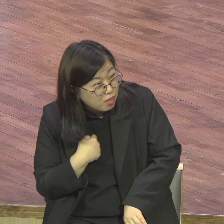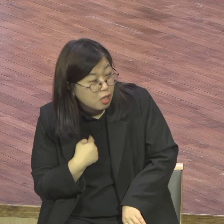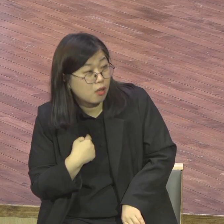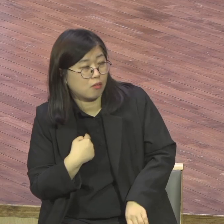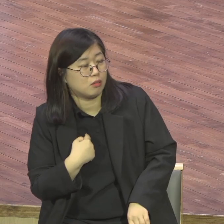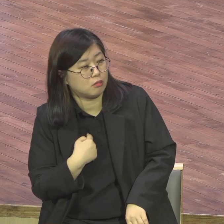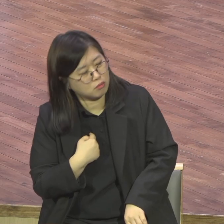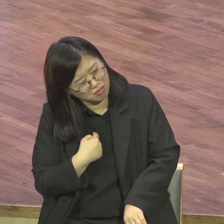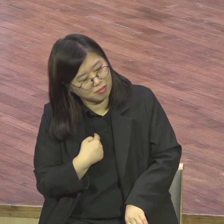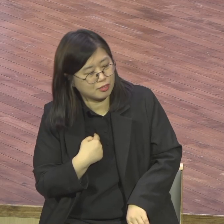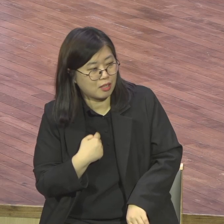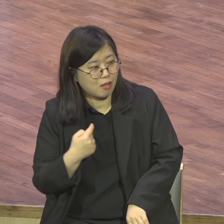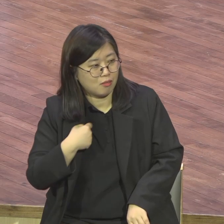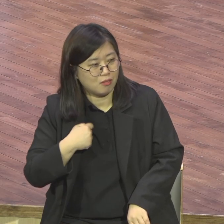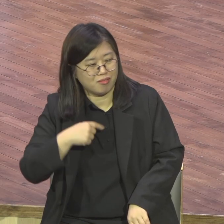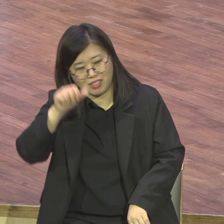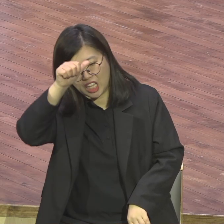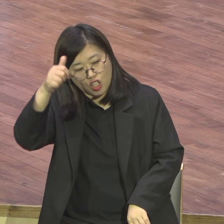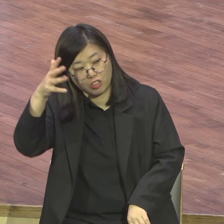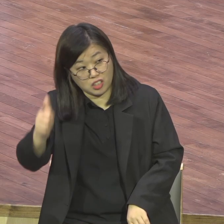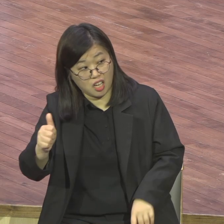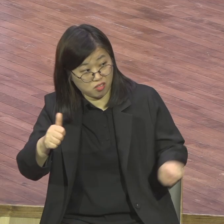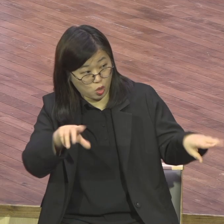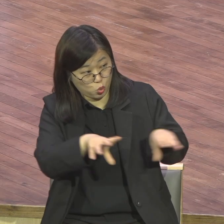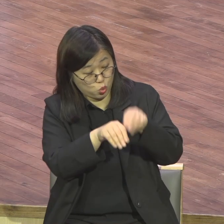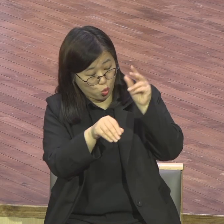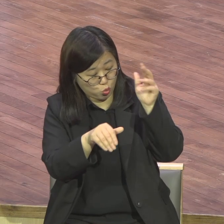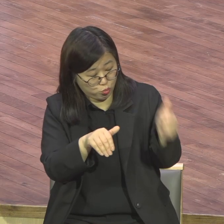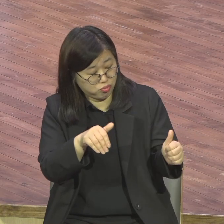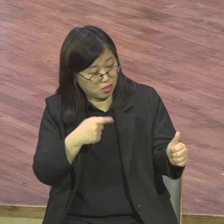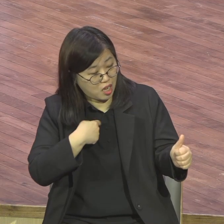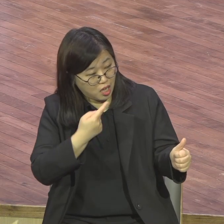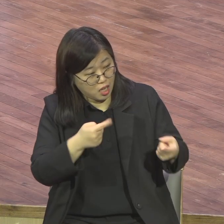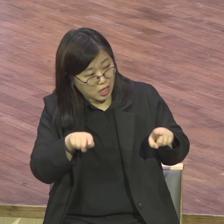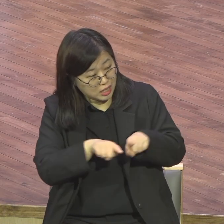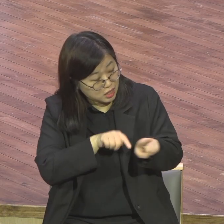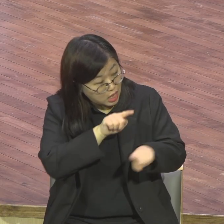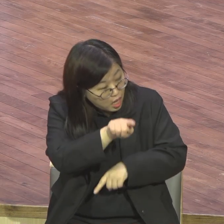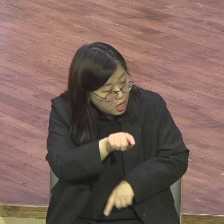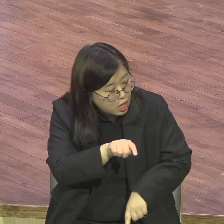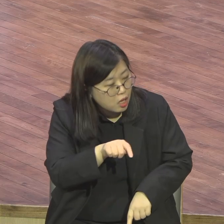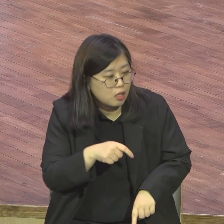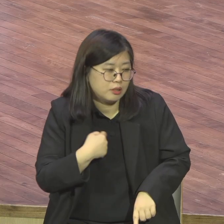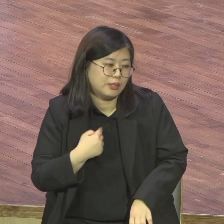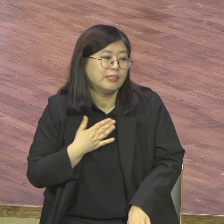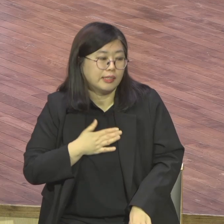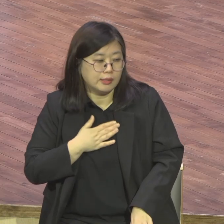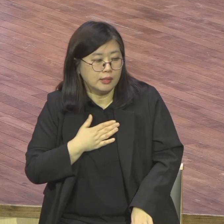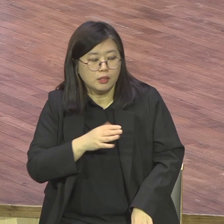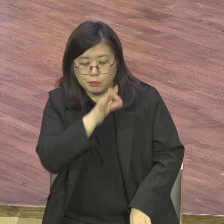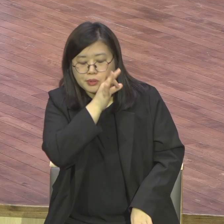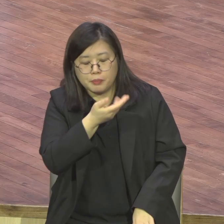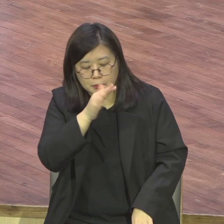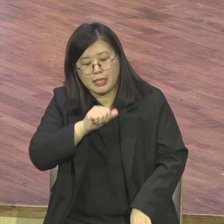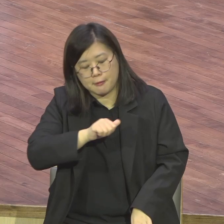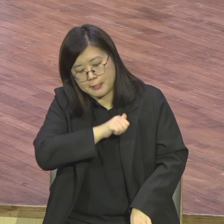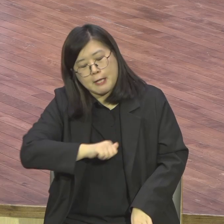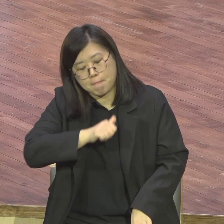수 없잖아요 존심이 있지 가보죠 갔다 자석버스 딱 제가 할 거니까 이재욱 집사입니다 제가 할 거니까 한번